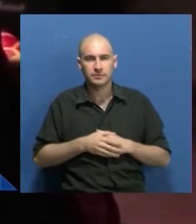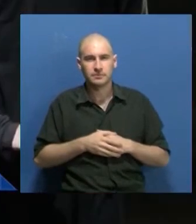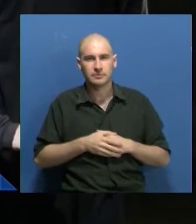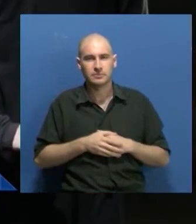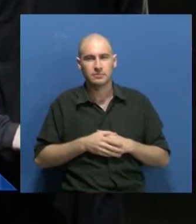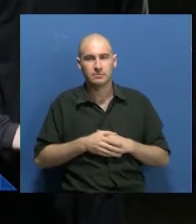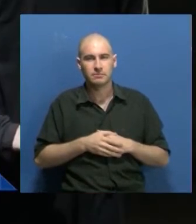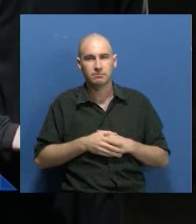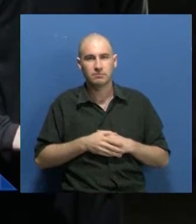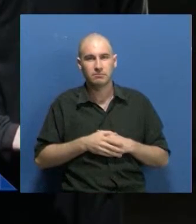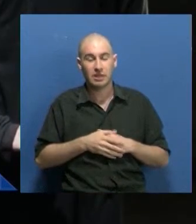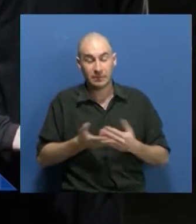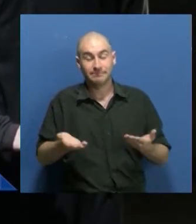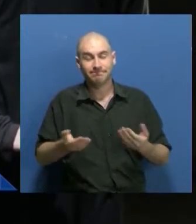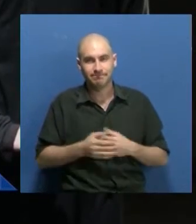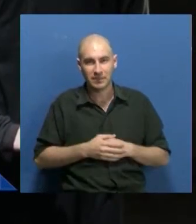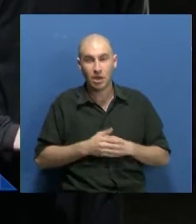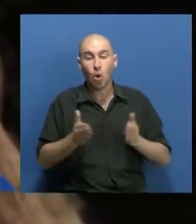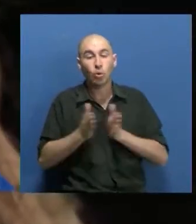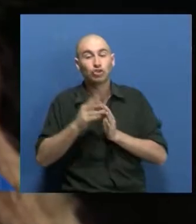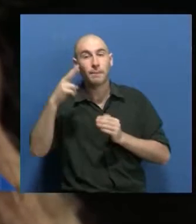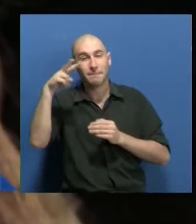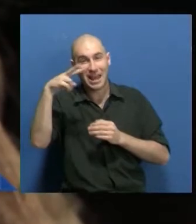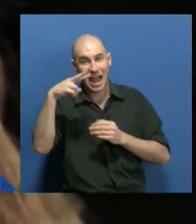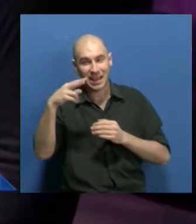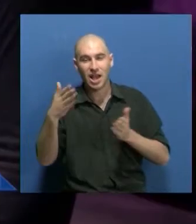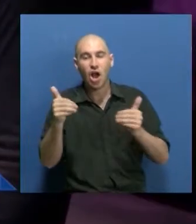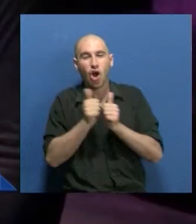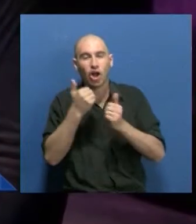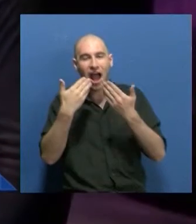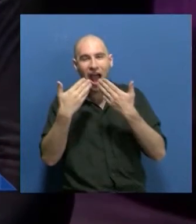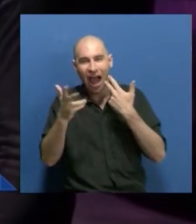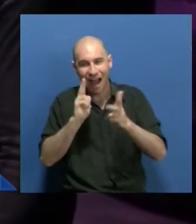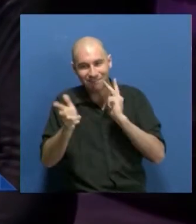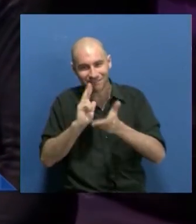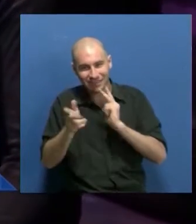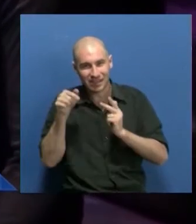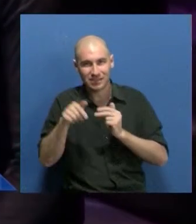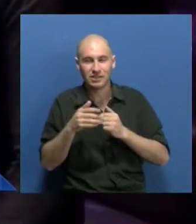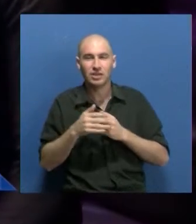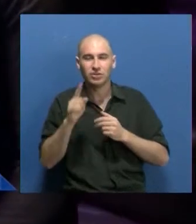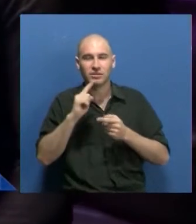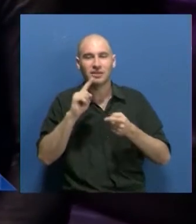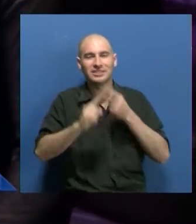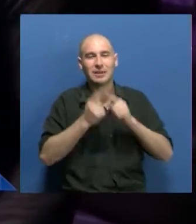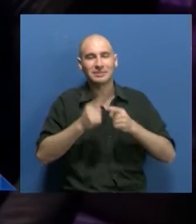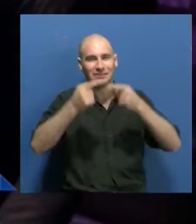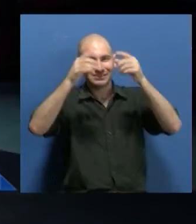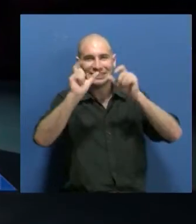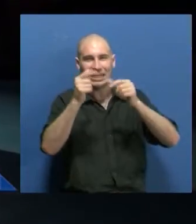Y bueno, y entonces con Mariana comenzamos a dialogar y estamos traduciendo todo el texto a lengua de